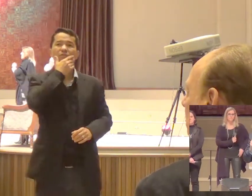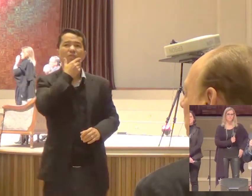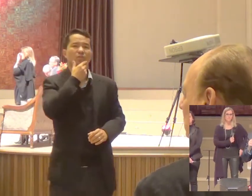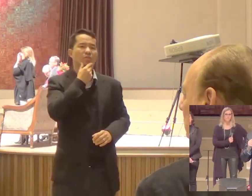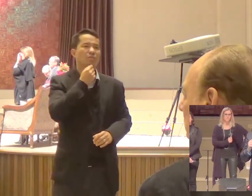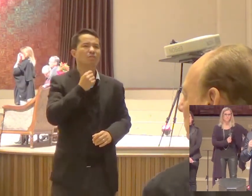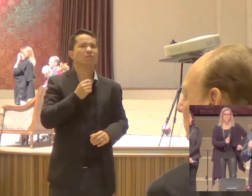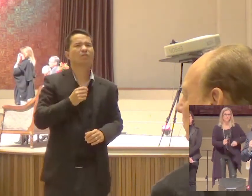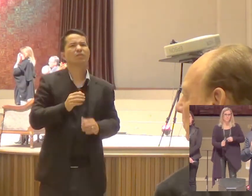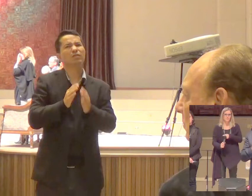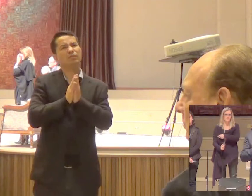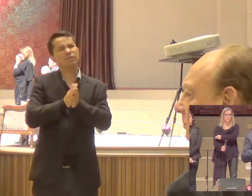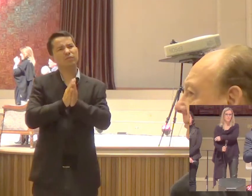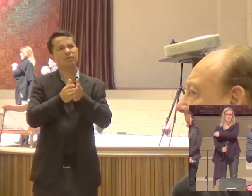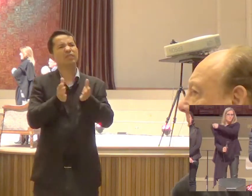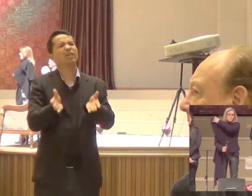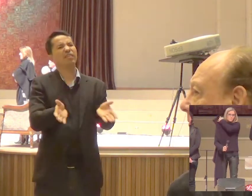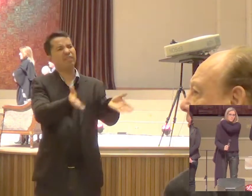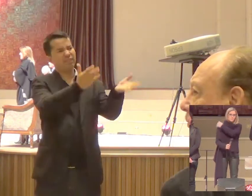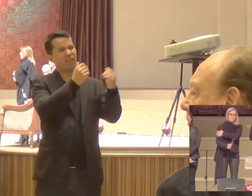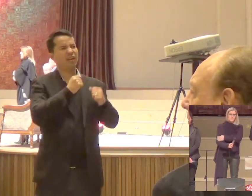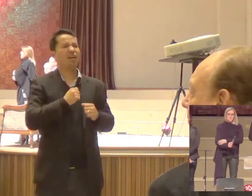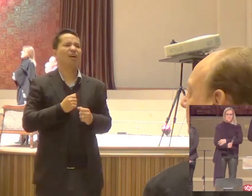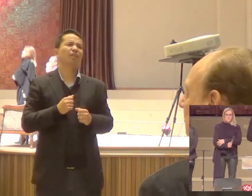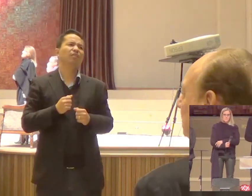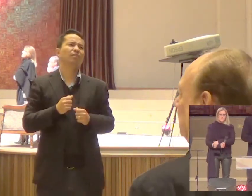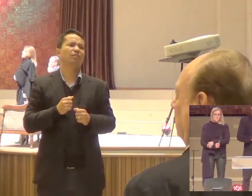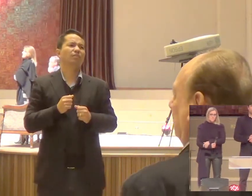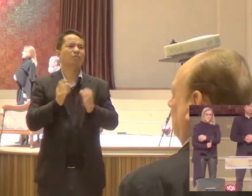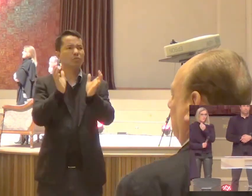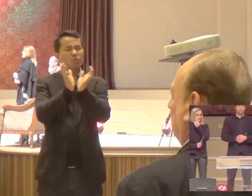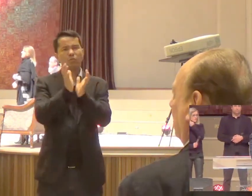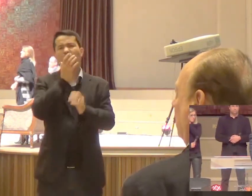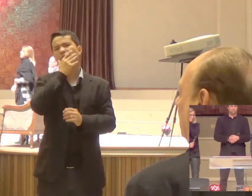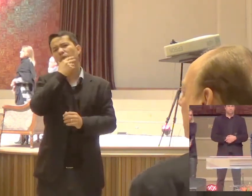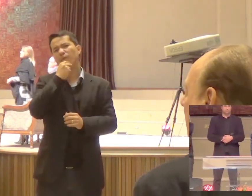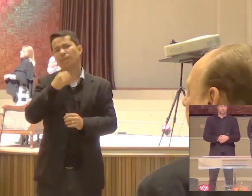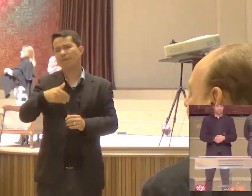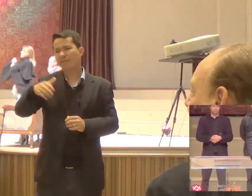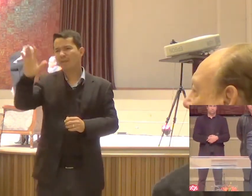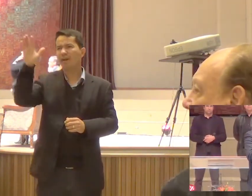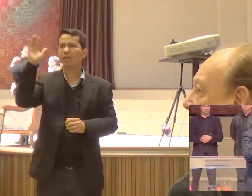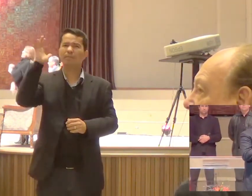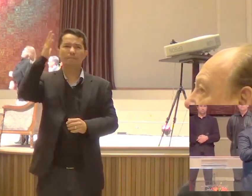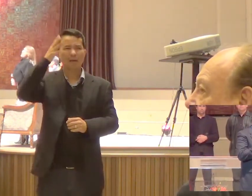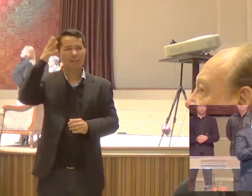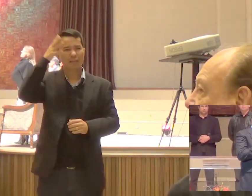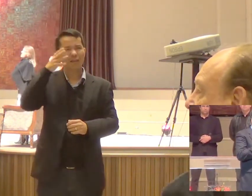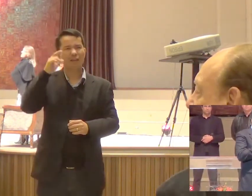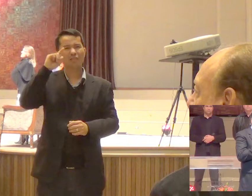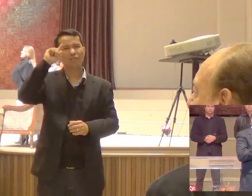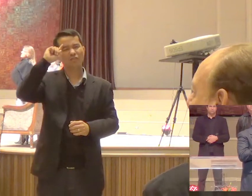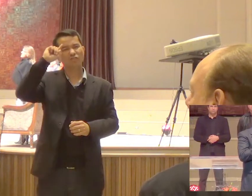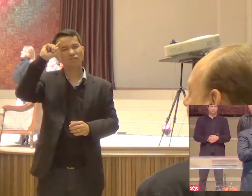Participe do Roly Hour Participe da FIEP Vai ter aí dia 19 O encontro Um dia inteiro Só sobre ética